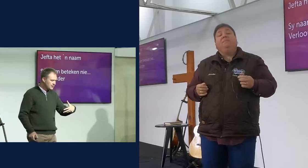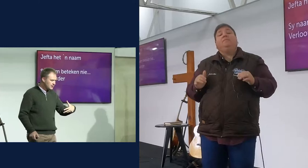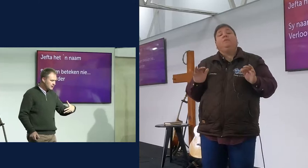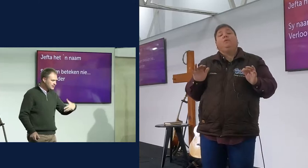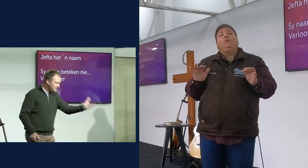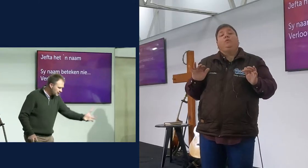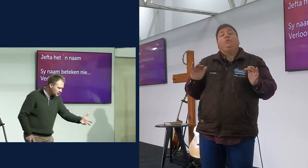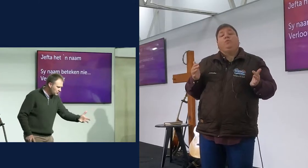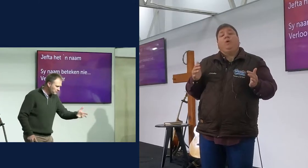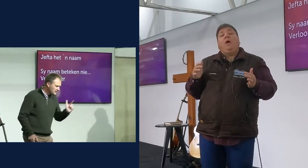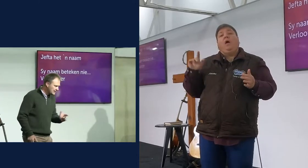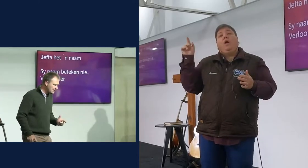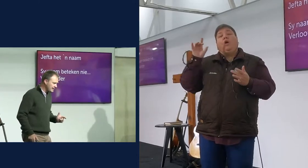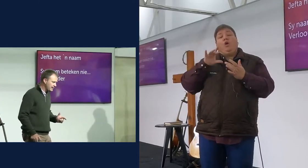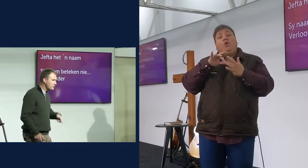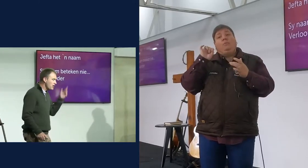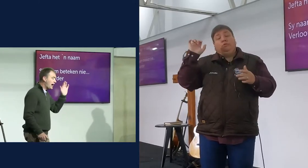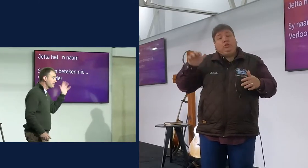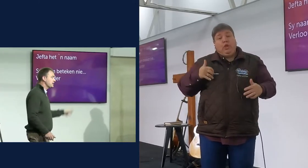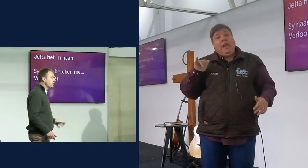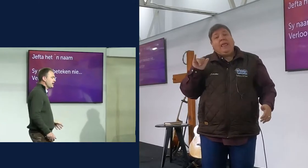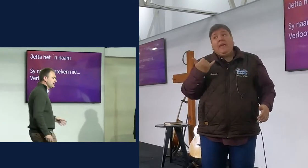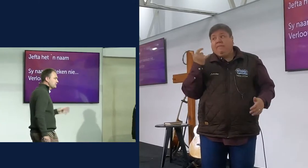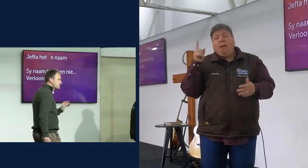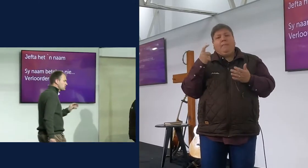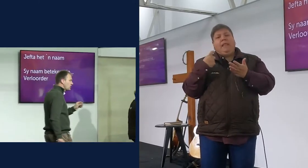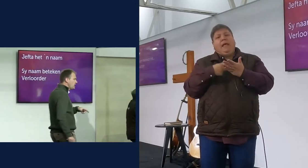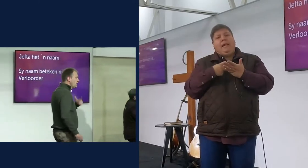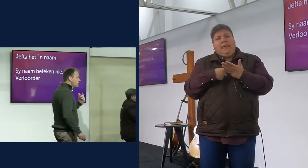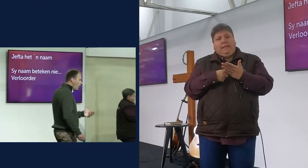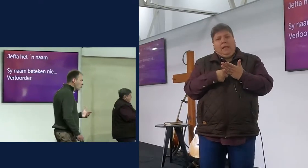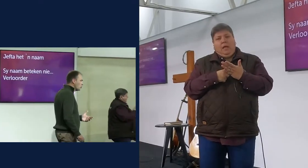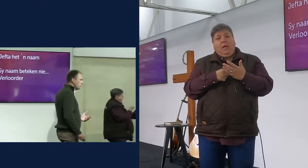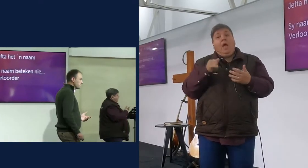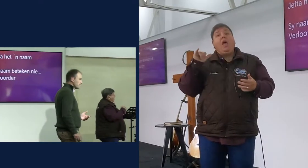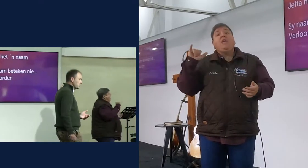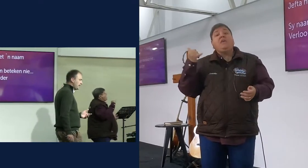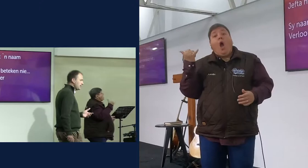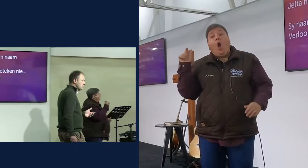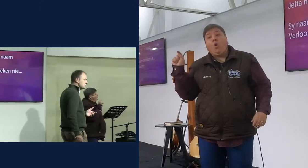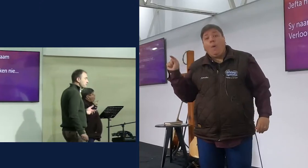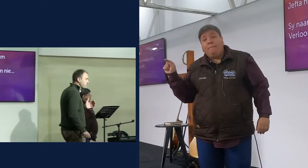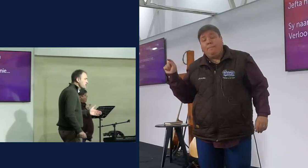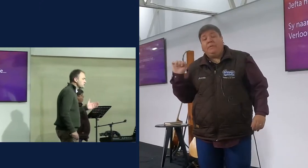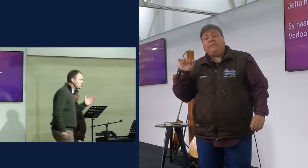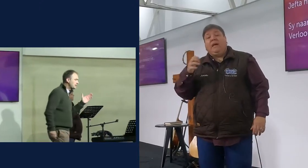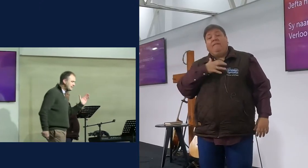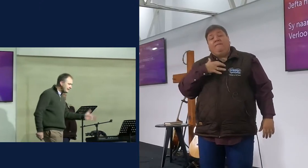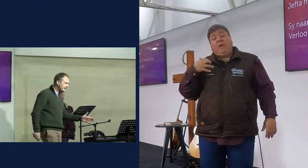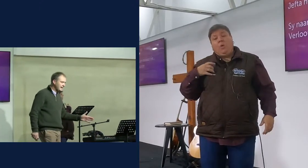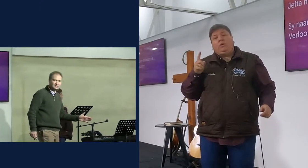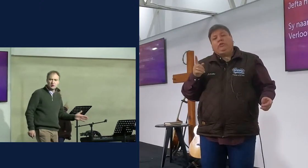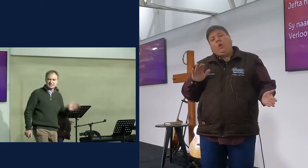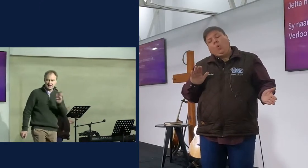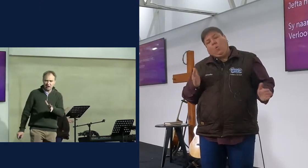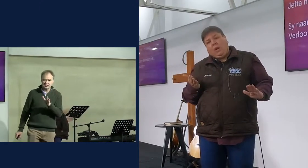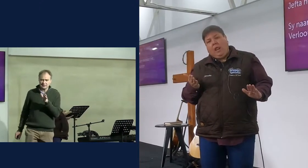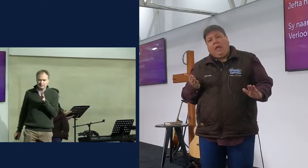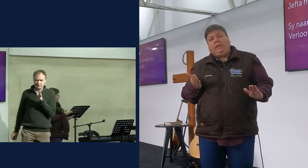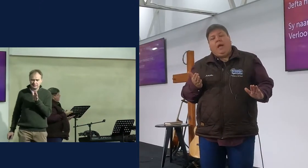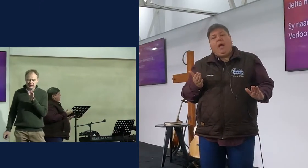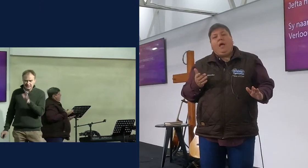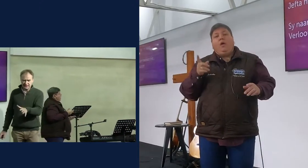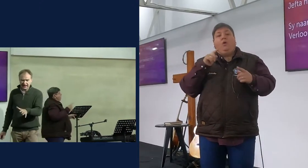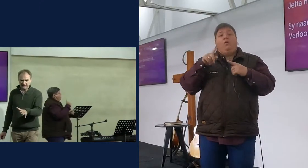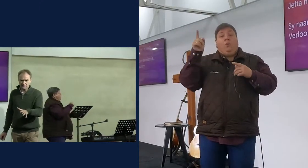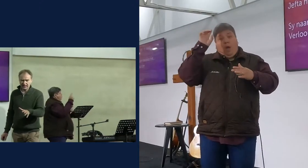sê, jy heeft daar genoem, met die rede, nou, ek wil net gauw gaan jylle moet verstaan, Jacob, nee, sy vrou is oorlede, toe hy sy laaste